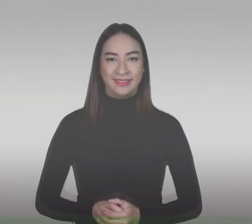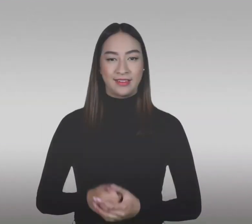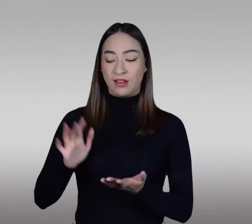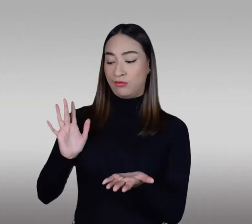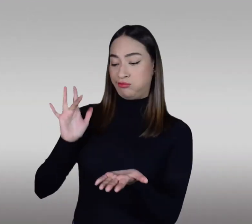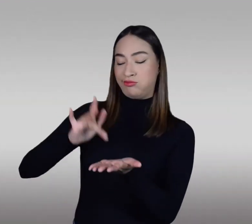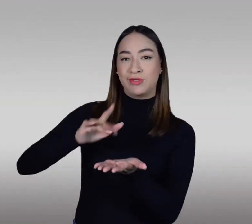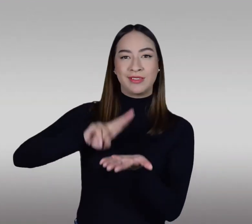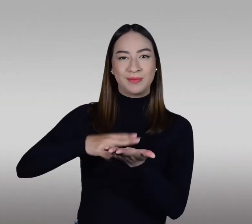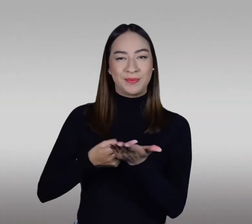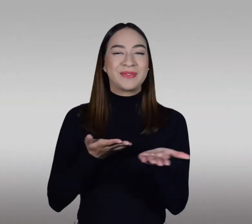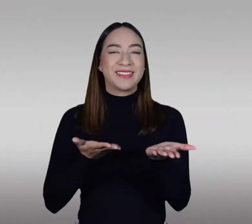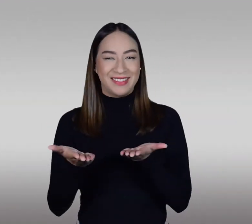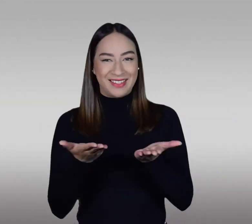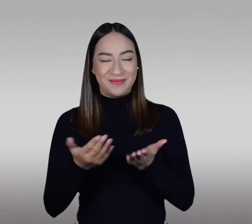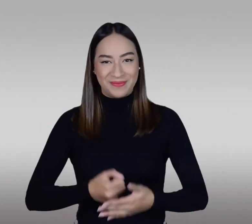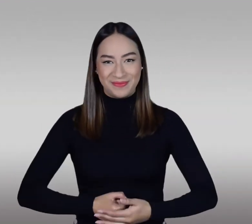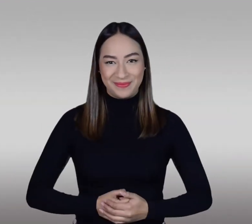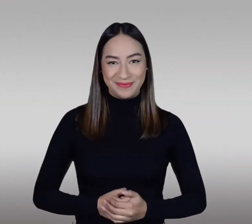Servicio de interpretación presencial.